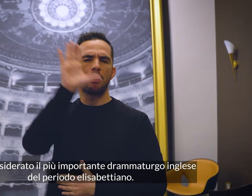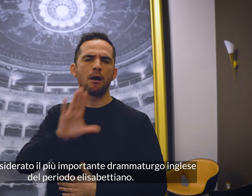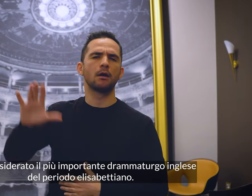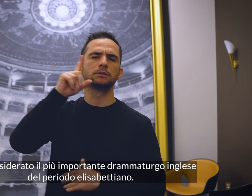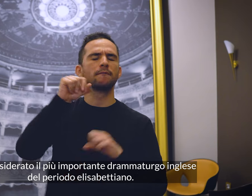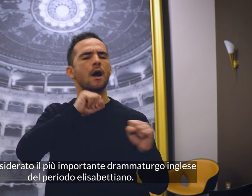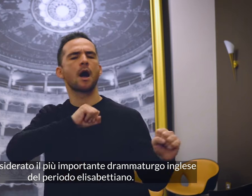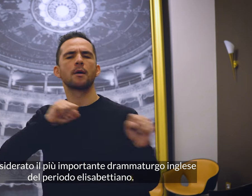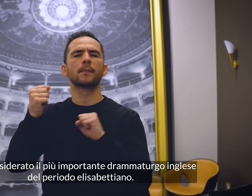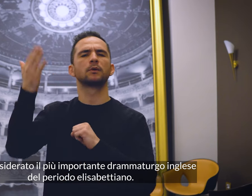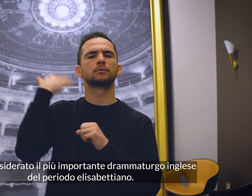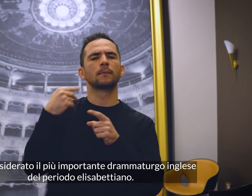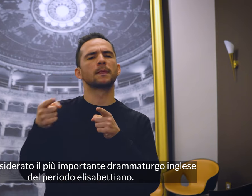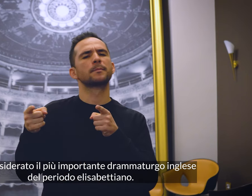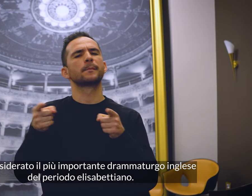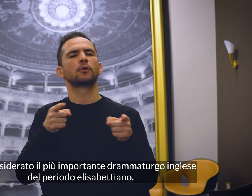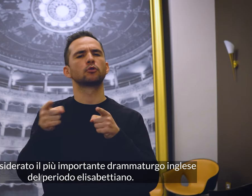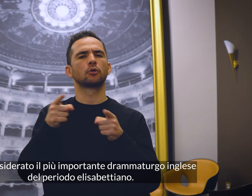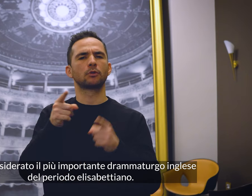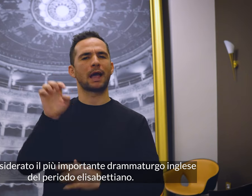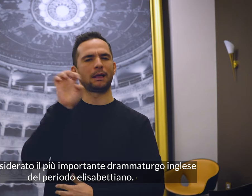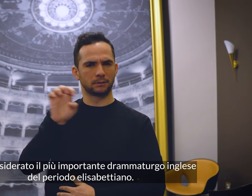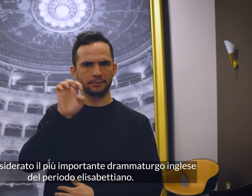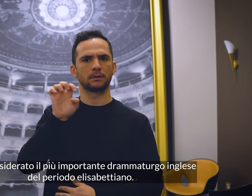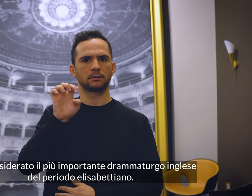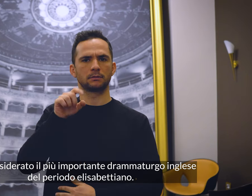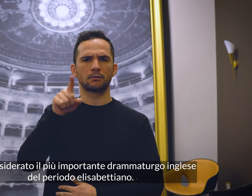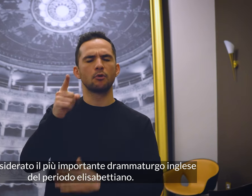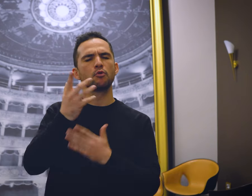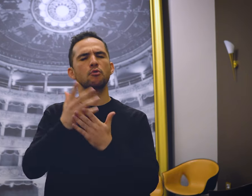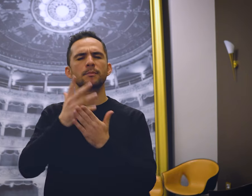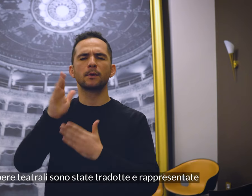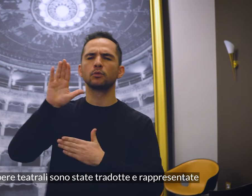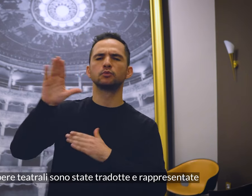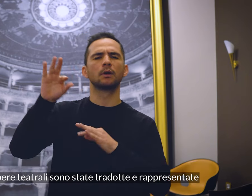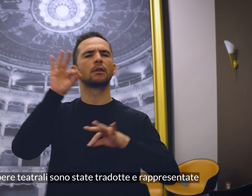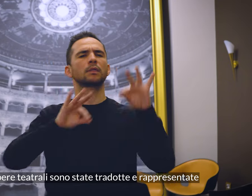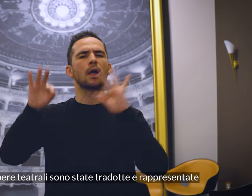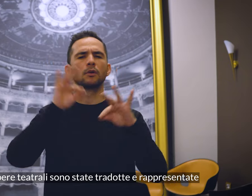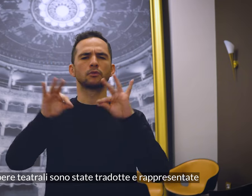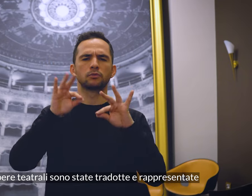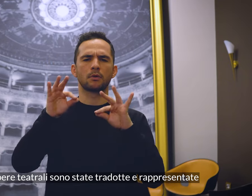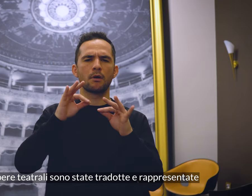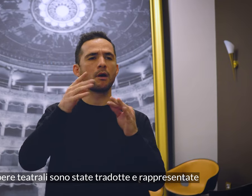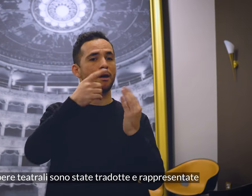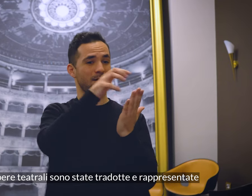drammaturgo inglese del periodo elisabettiano. Le sue opere teatrali sono state